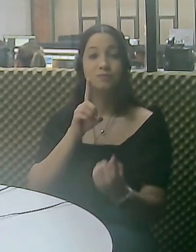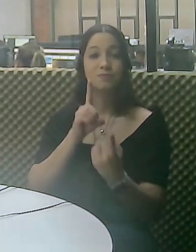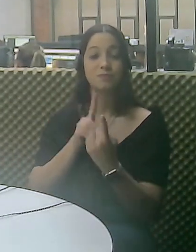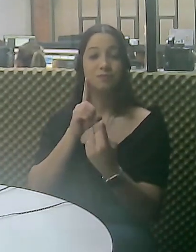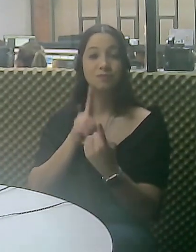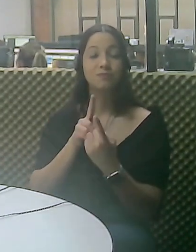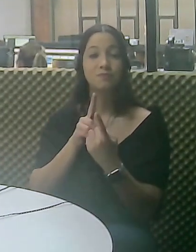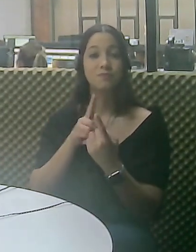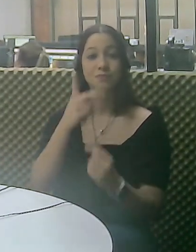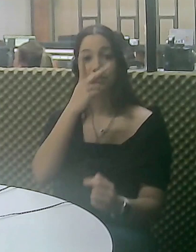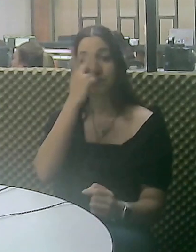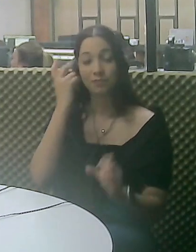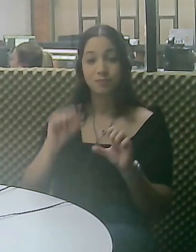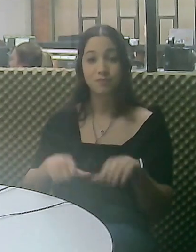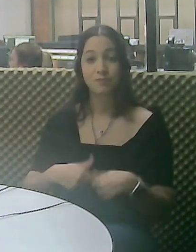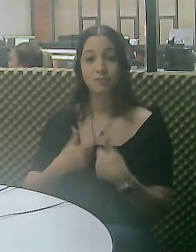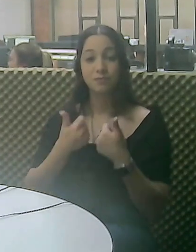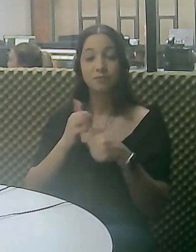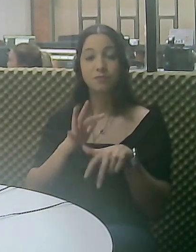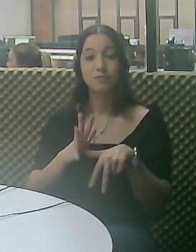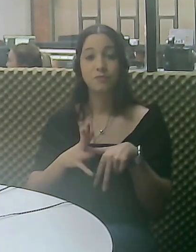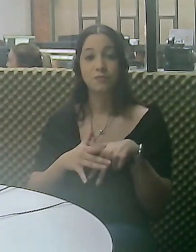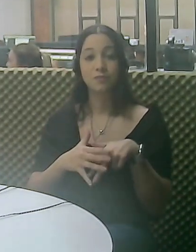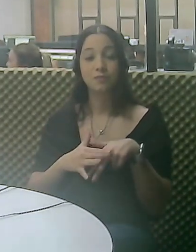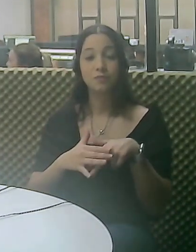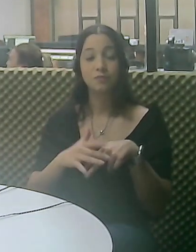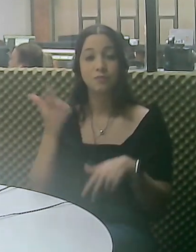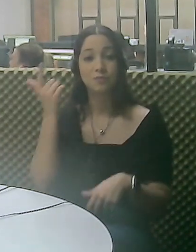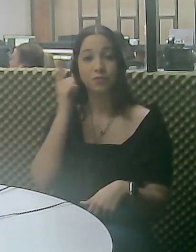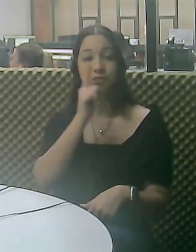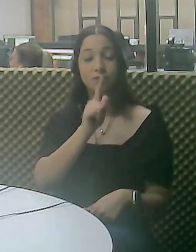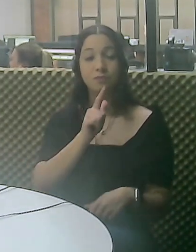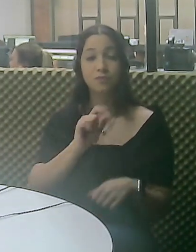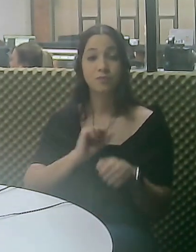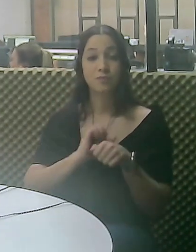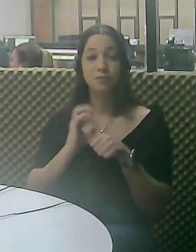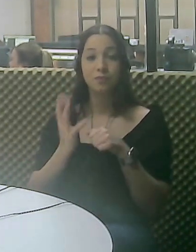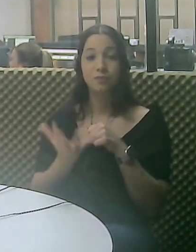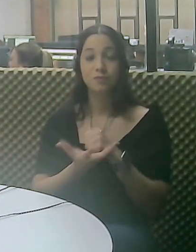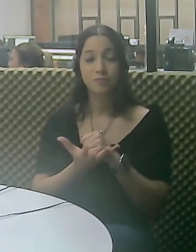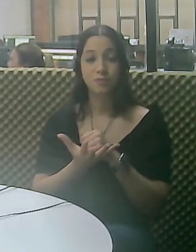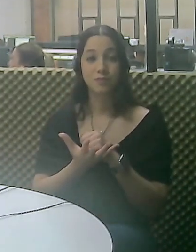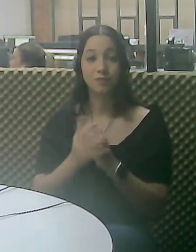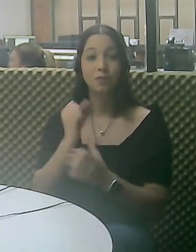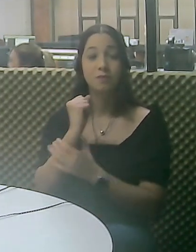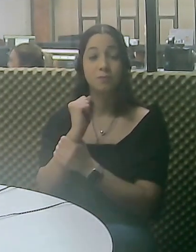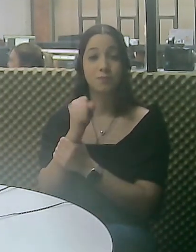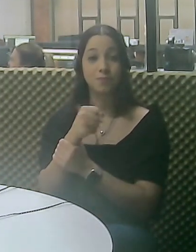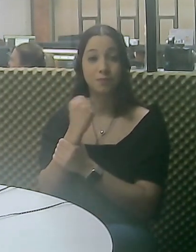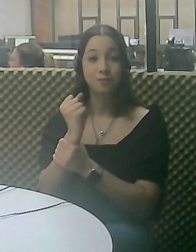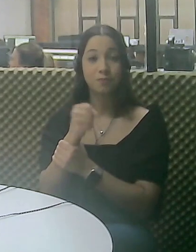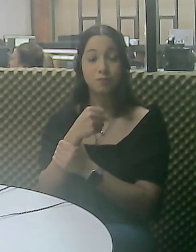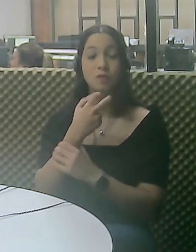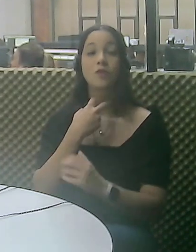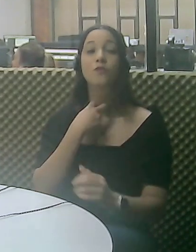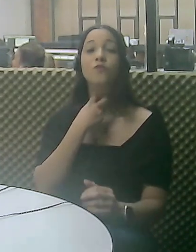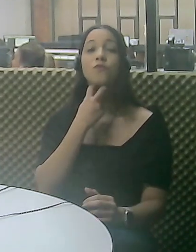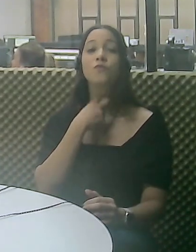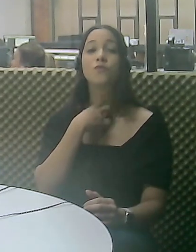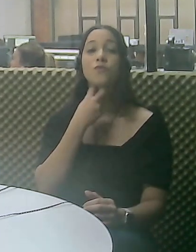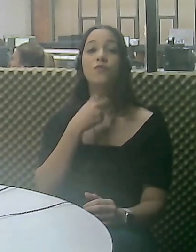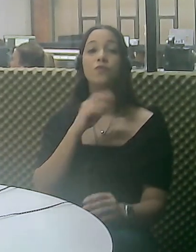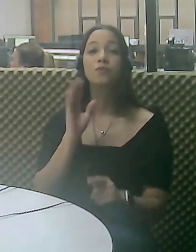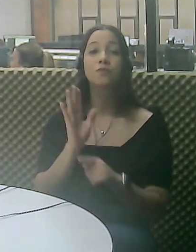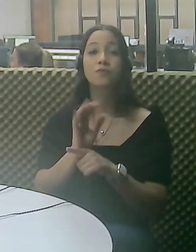a primeira unidade de Minas Gerais com atendimento exclusivo para a recuperação de pacientes que venceram a Covid-19,